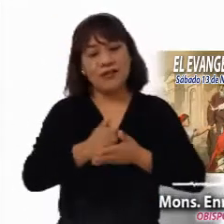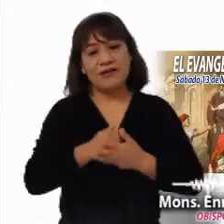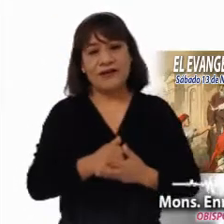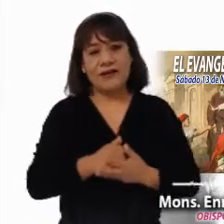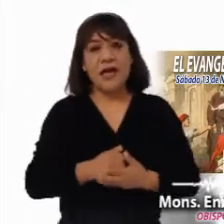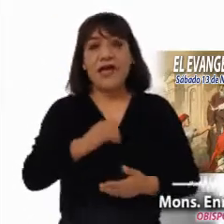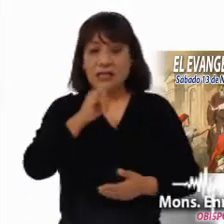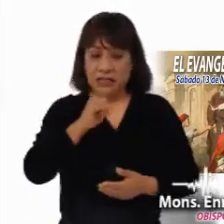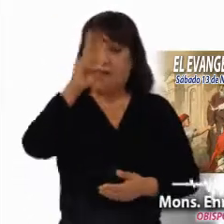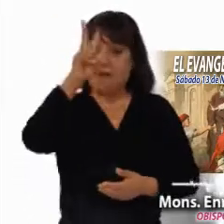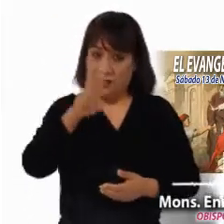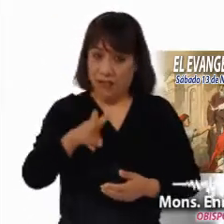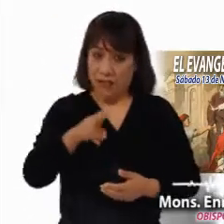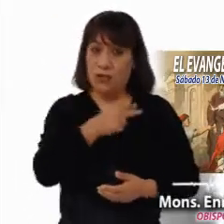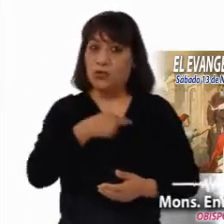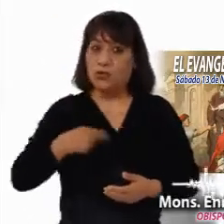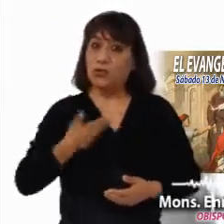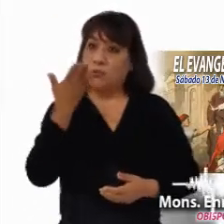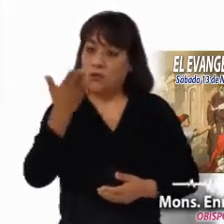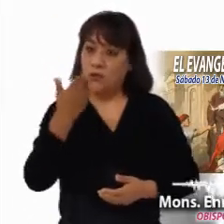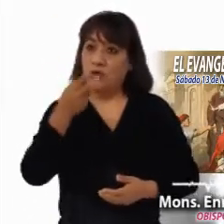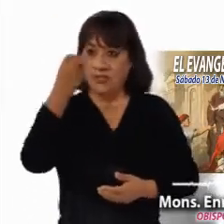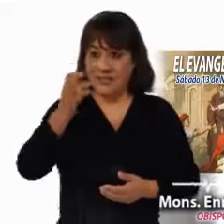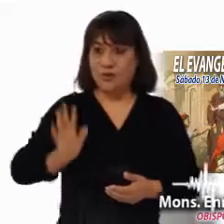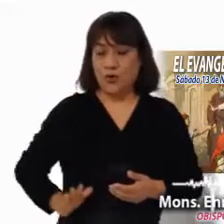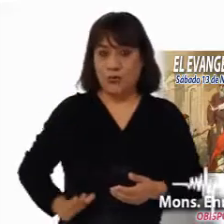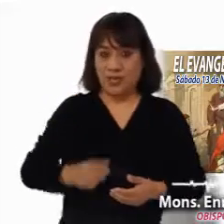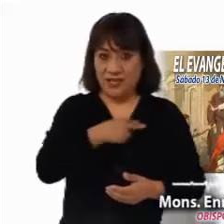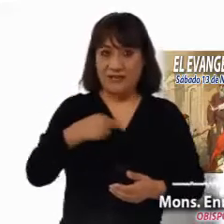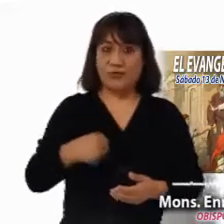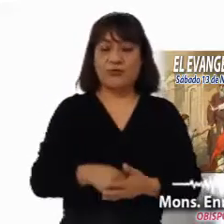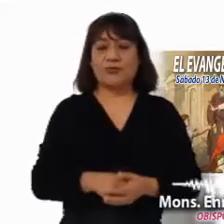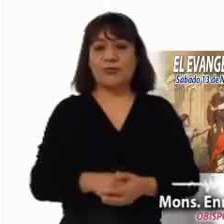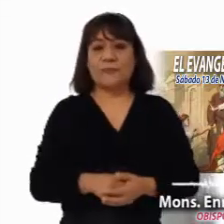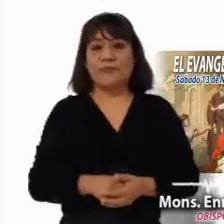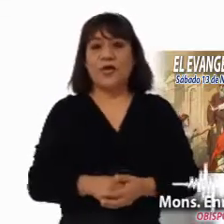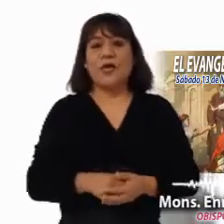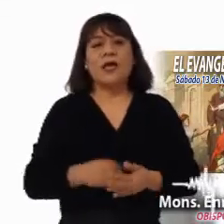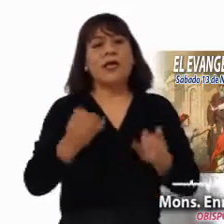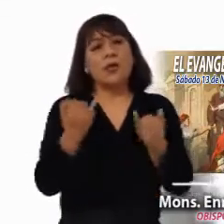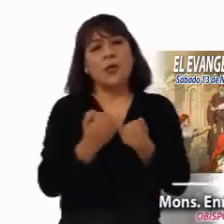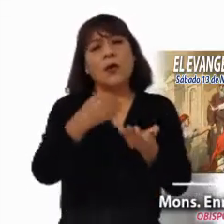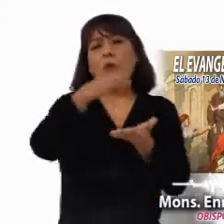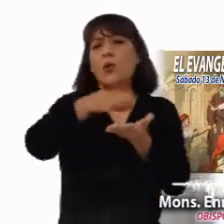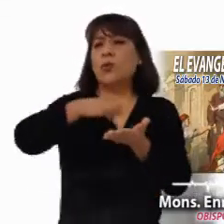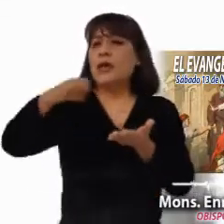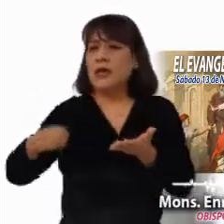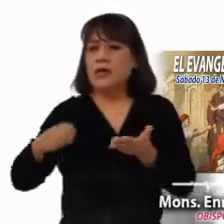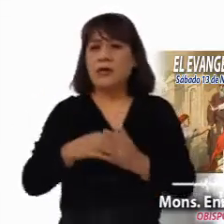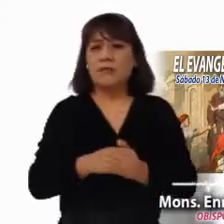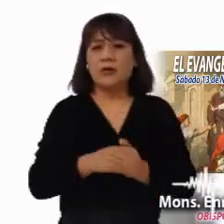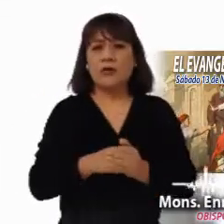si realmente lo que pedimos es conveniente para nosotros. En este mismo sentido, con palabras